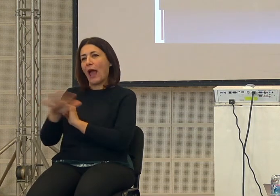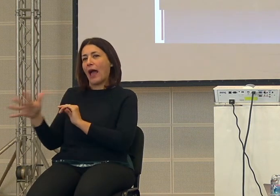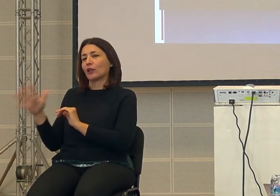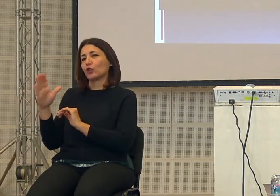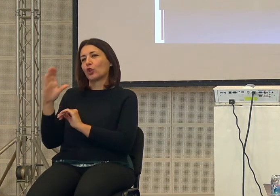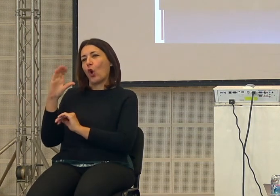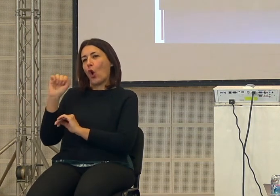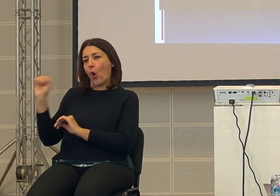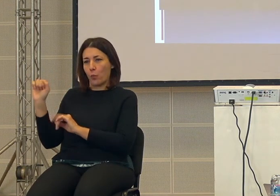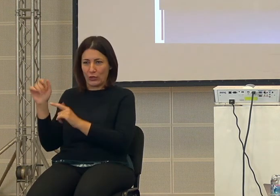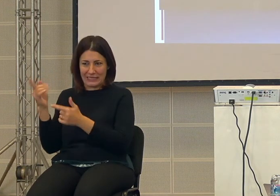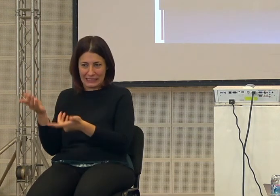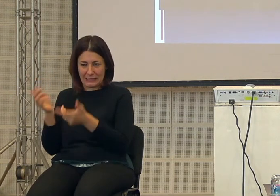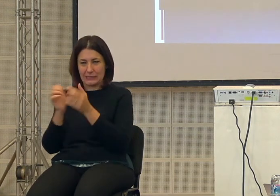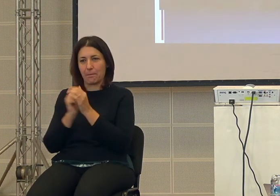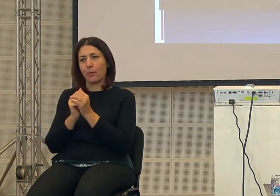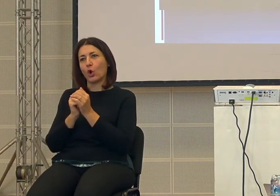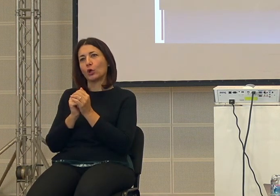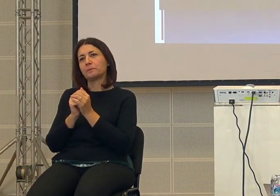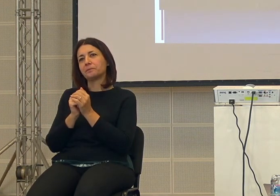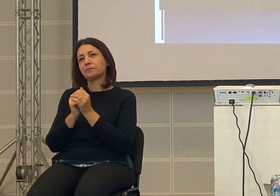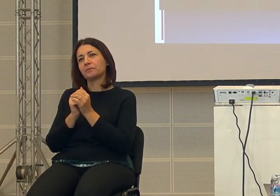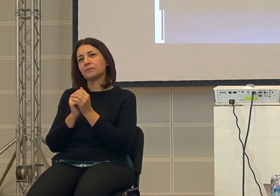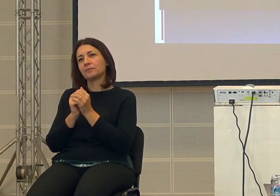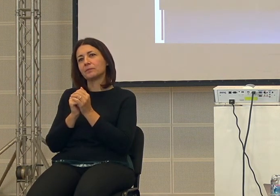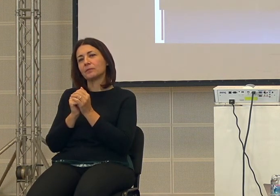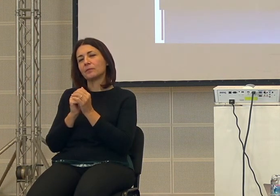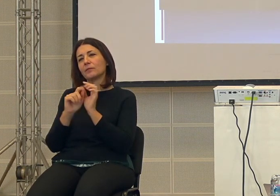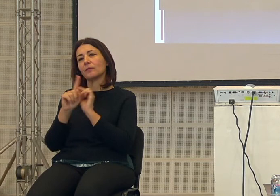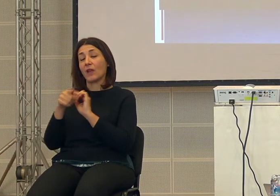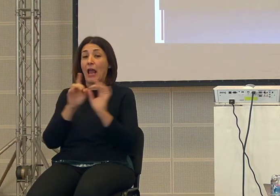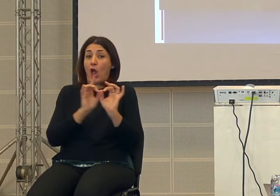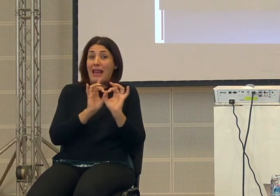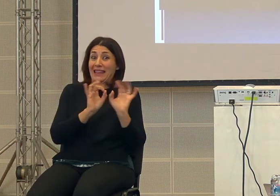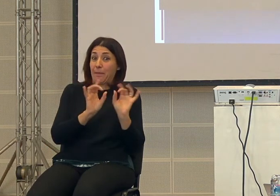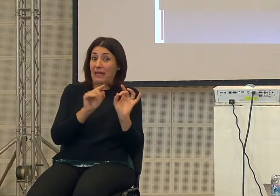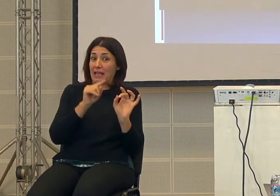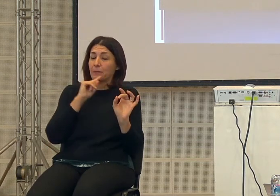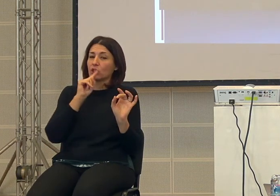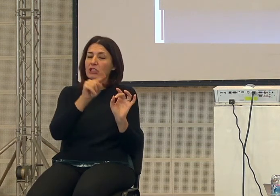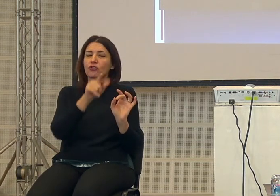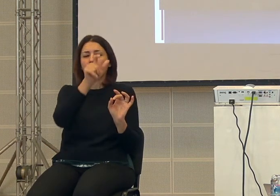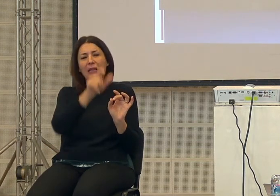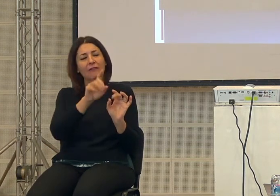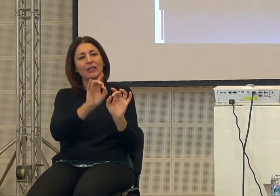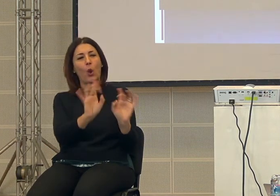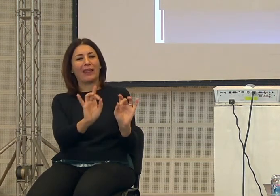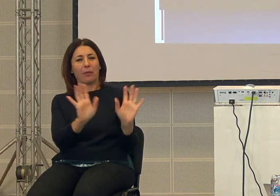il comunismo prendeva quindi nel liberalismo l'accento è messo sulla libertà dell'individuo